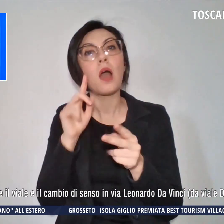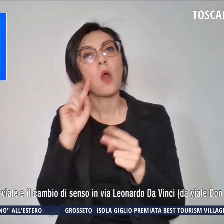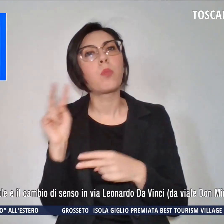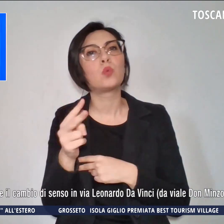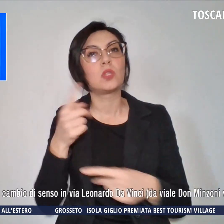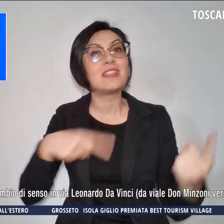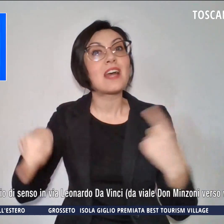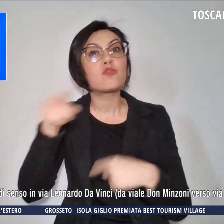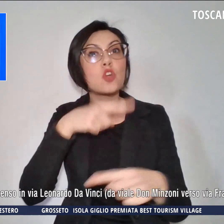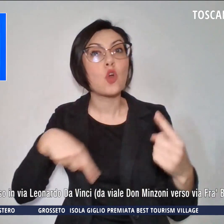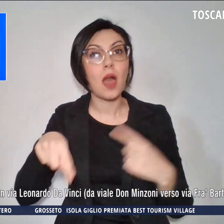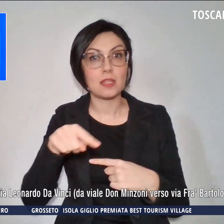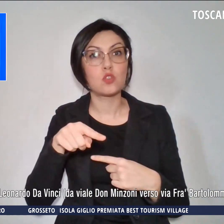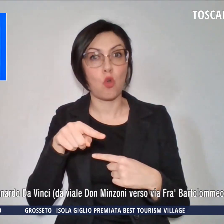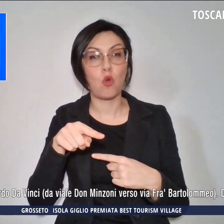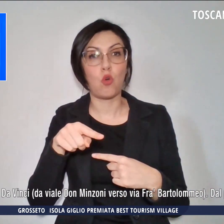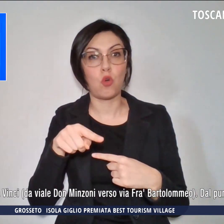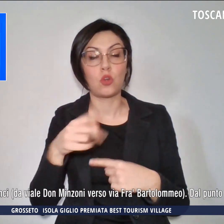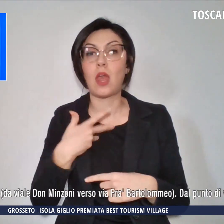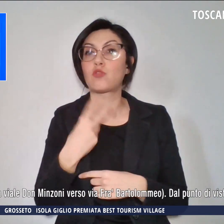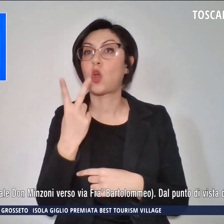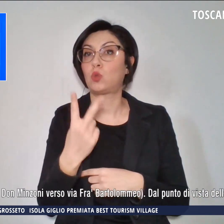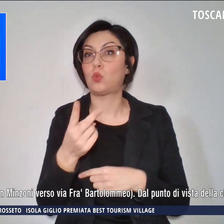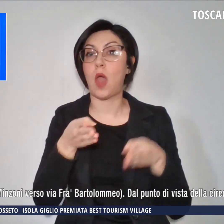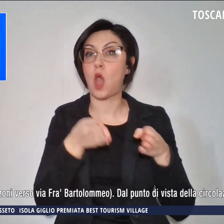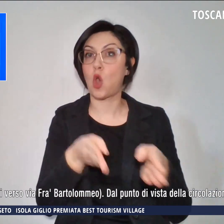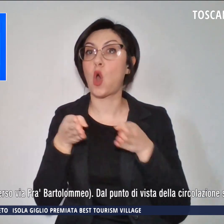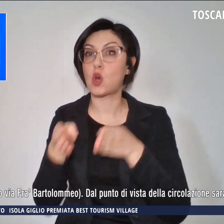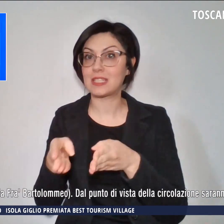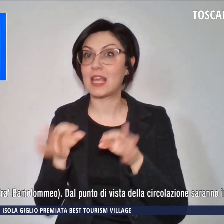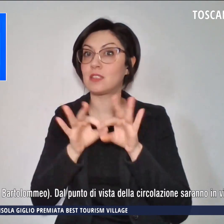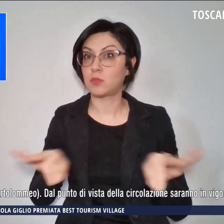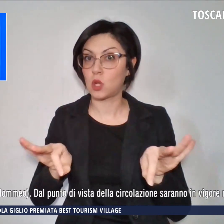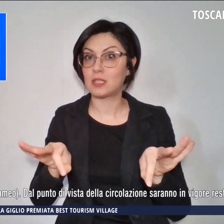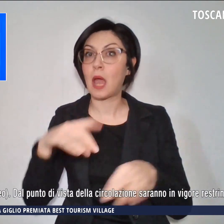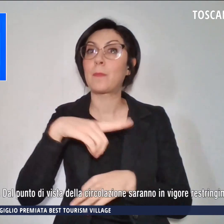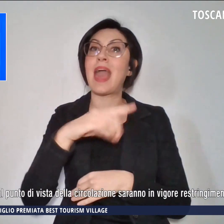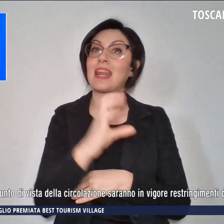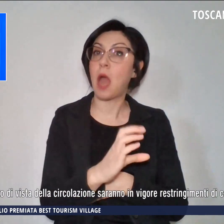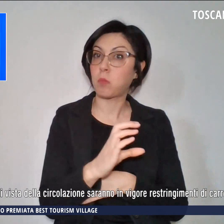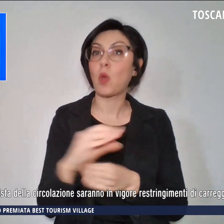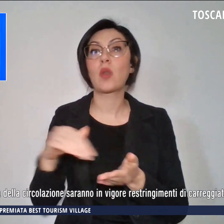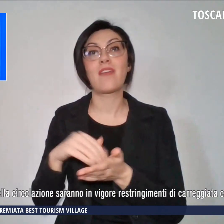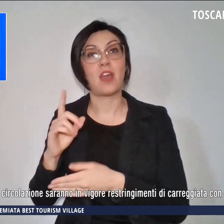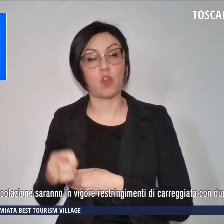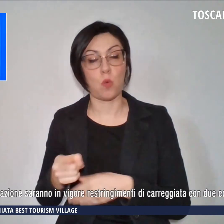ci saranno due corsie a disposizione tra via Piercapponi e via Giacomini.